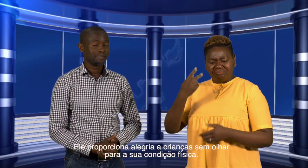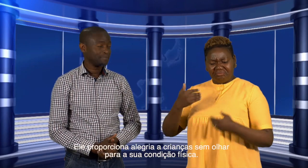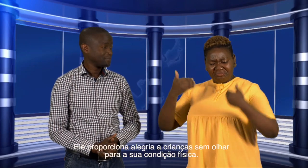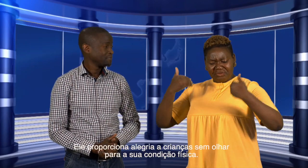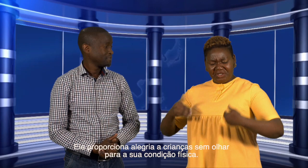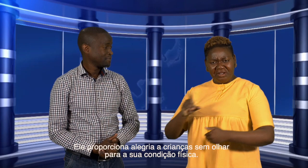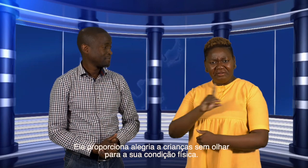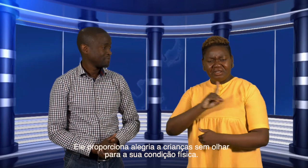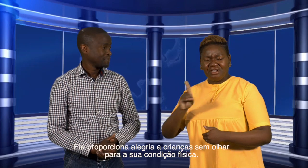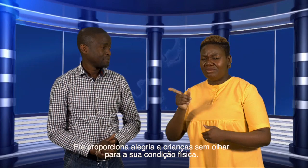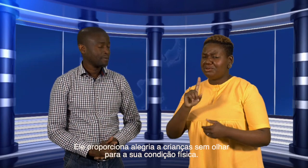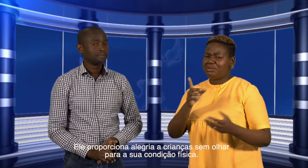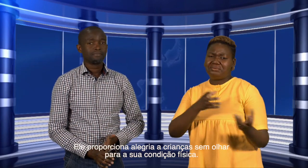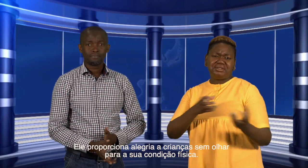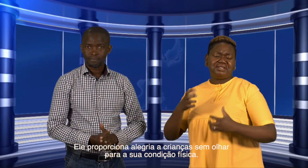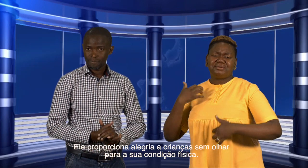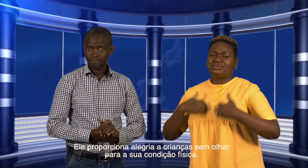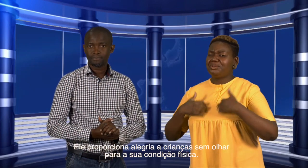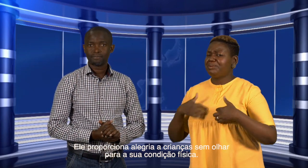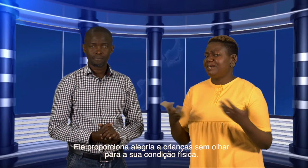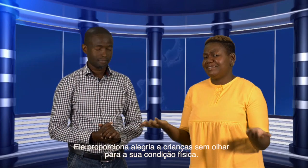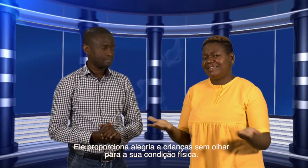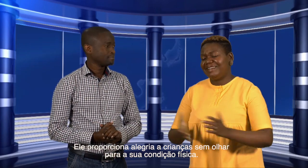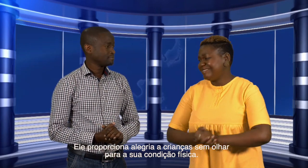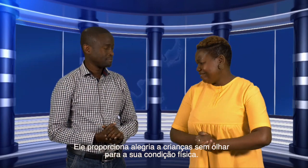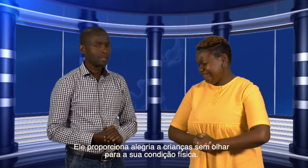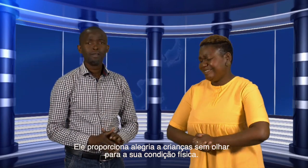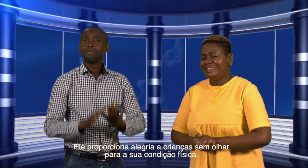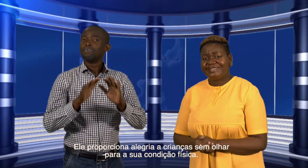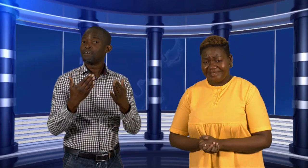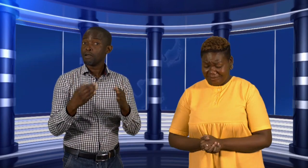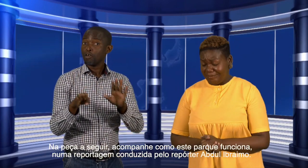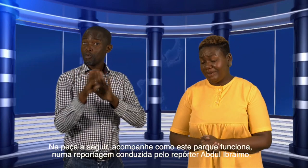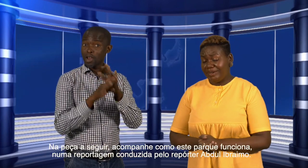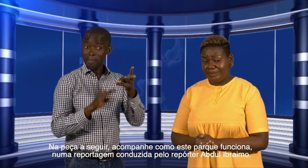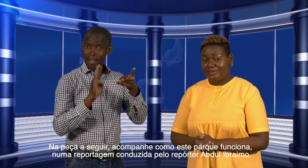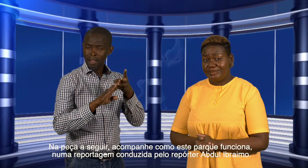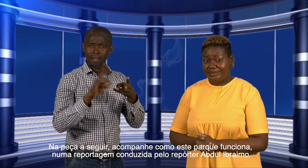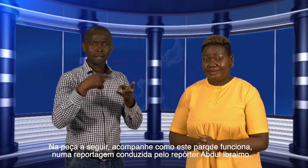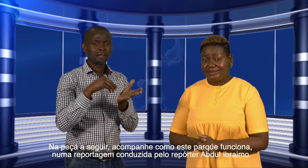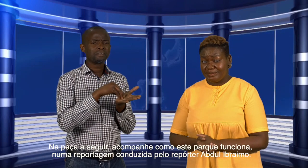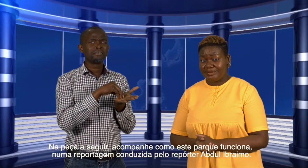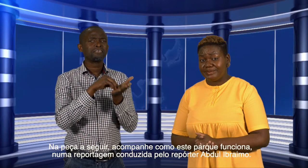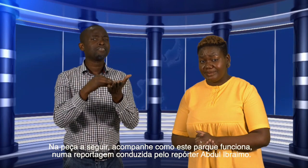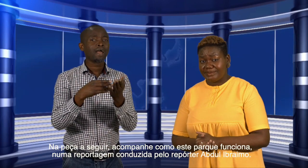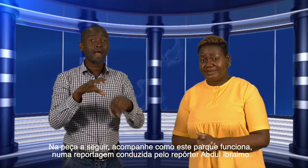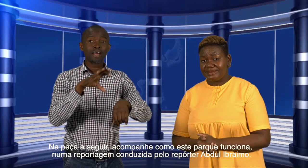Ele proporciona alegria a crianças sem olhar para sua condição física. Na peça a seguir acompanhe como este parque